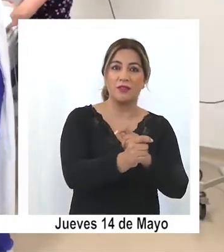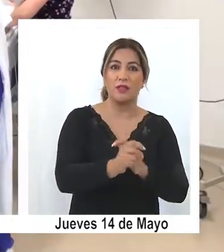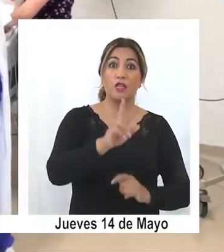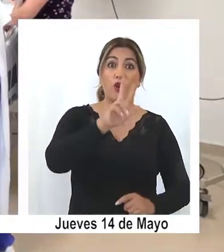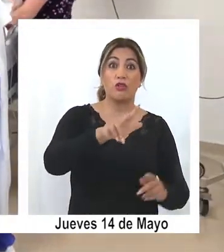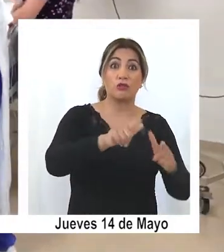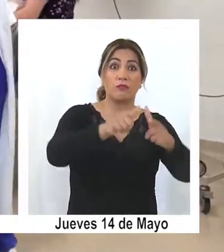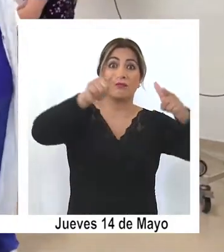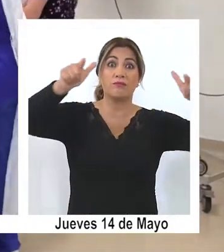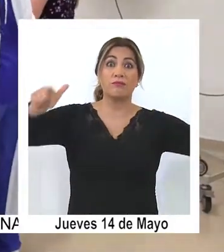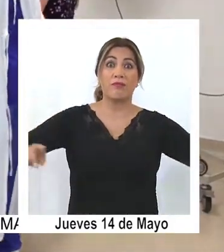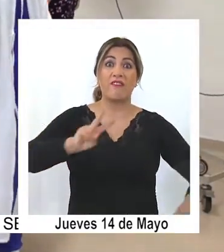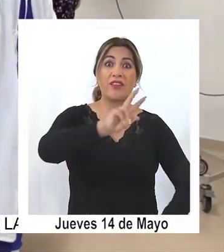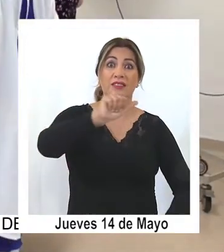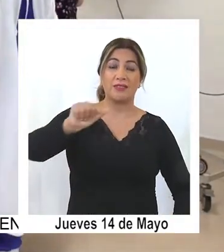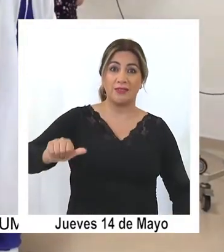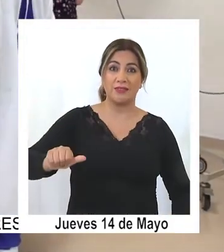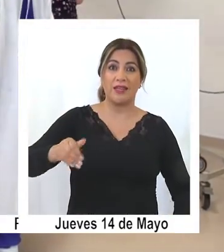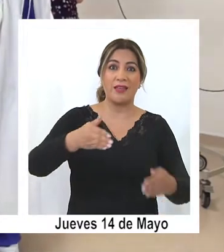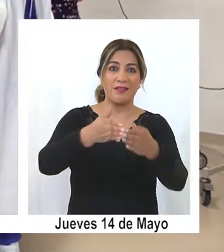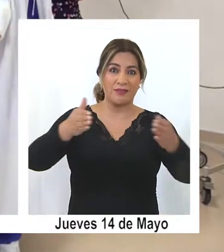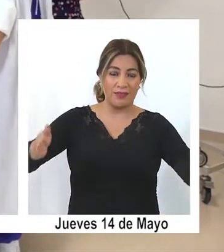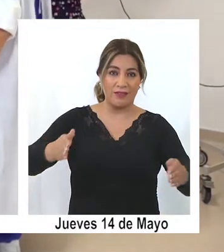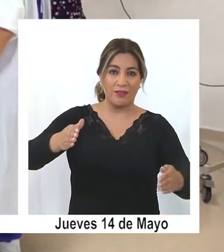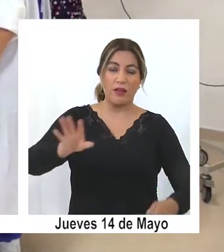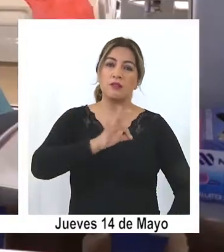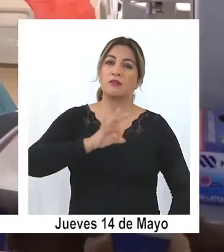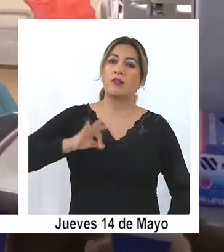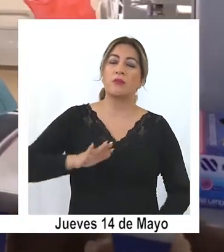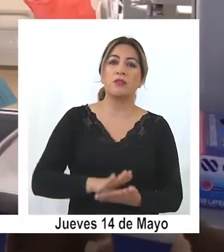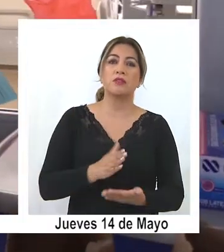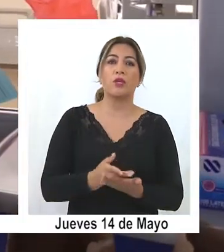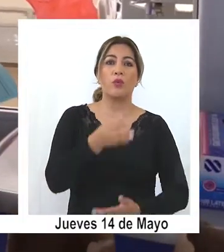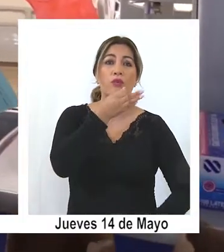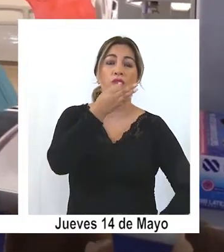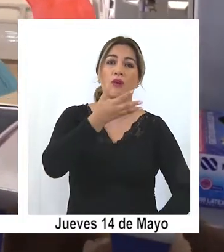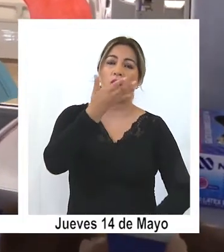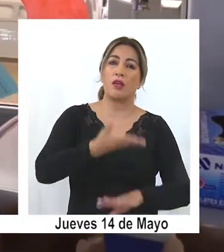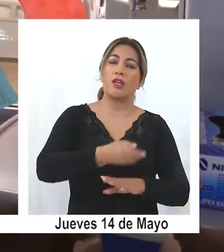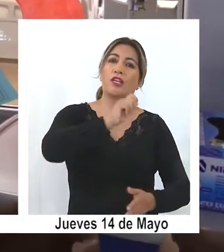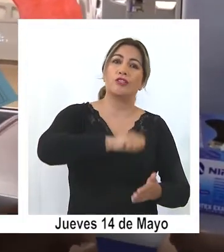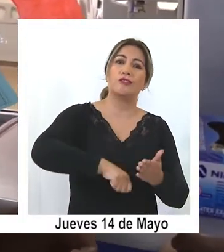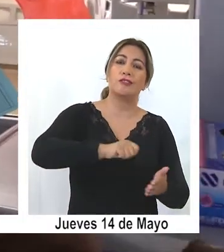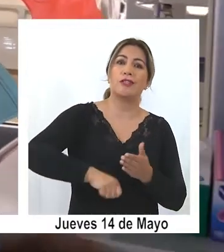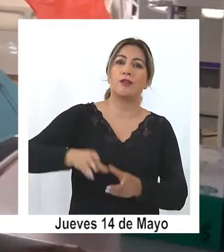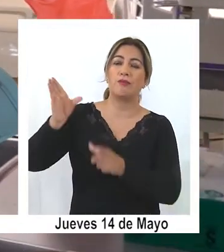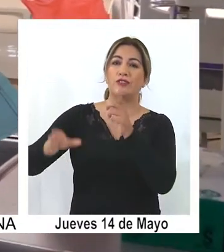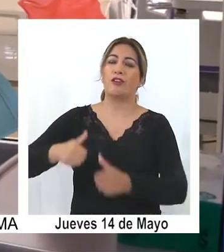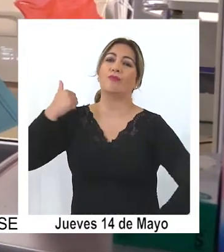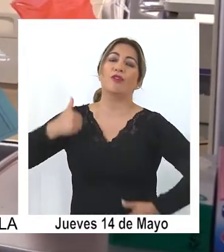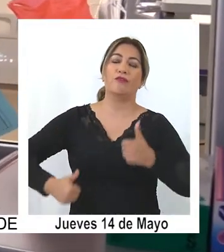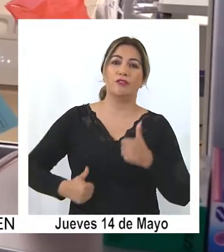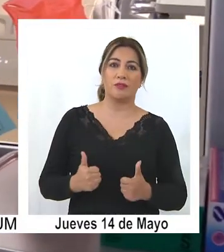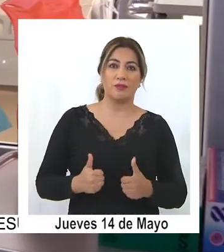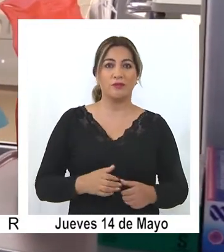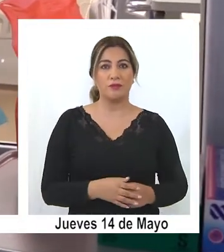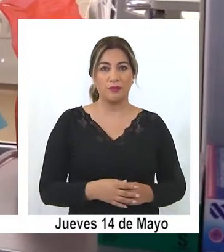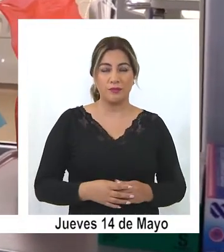26 el número disponible, el Ceremi señaló que se ha contratado al personal necesario para manejarlas. Y para